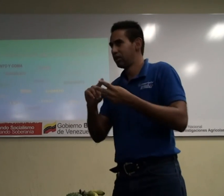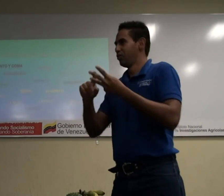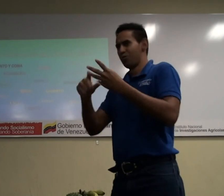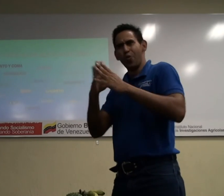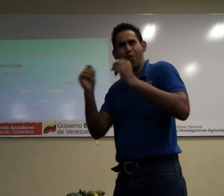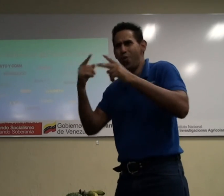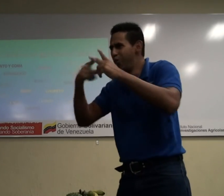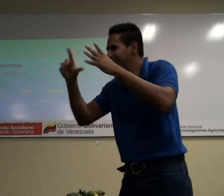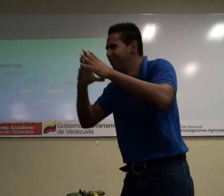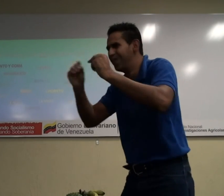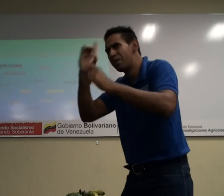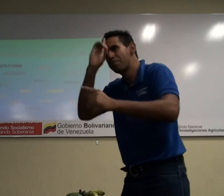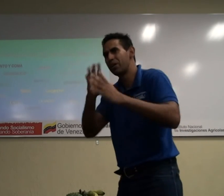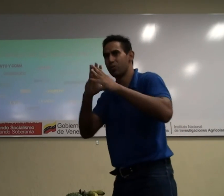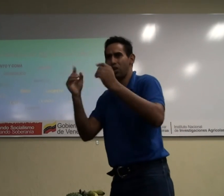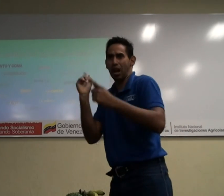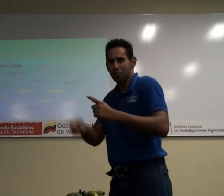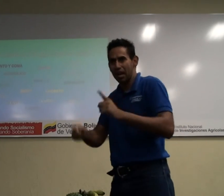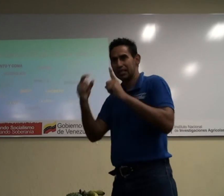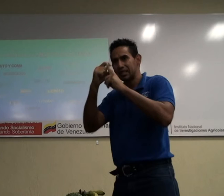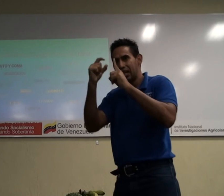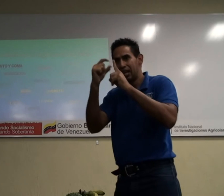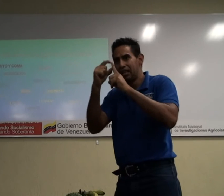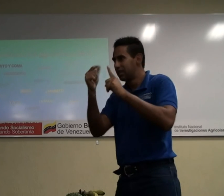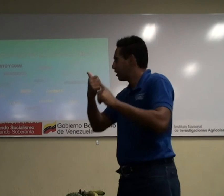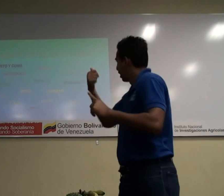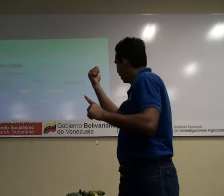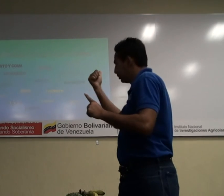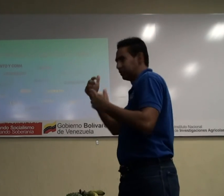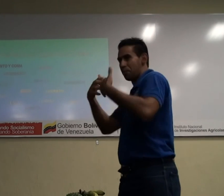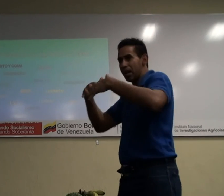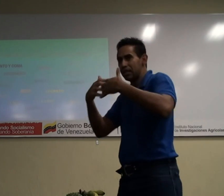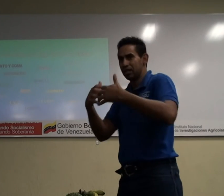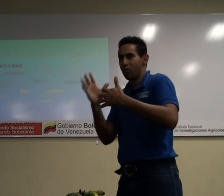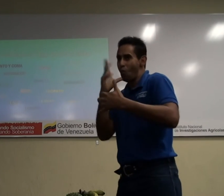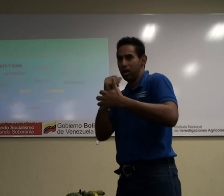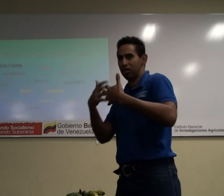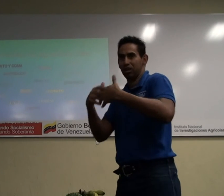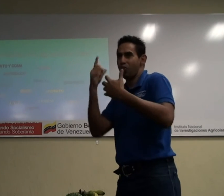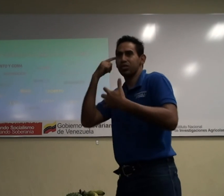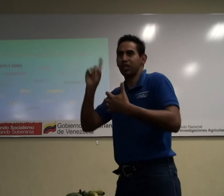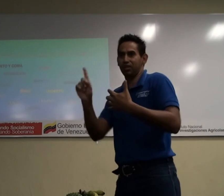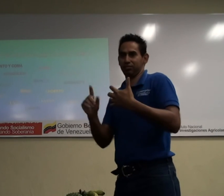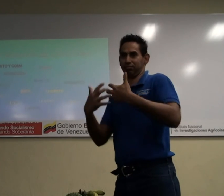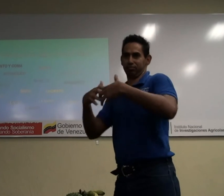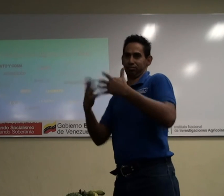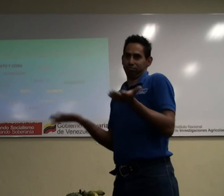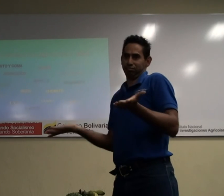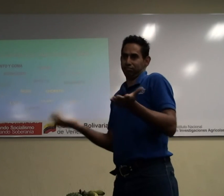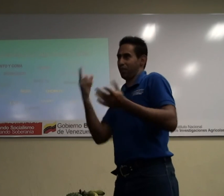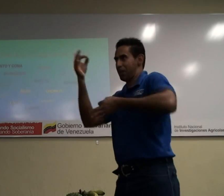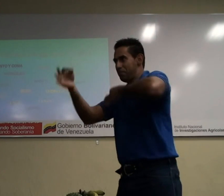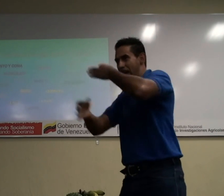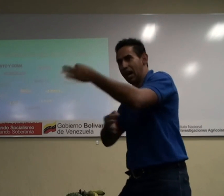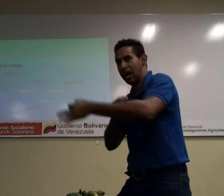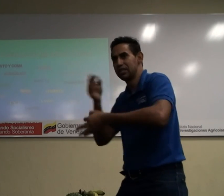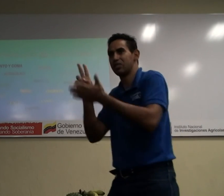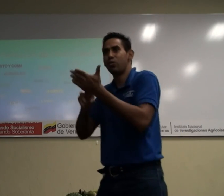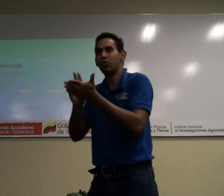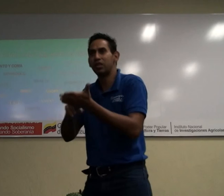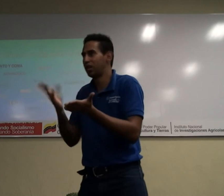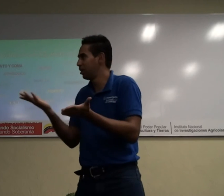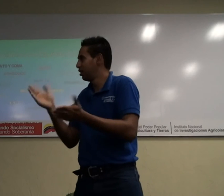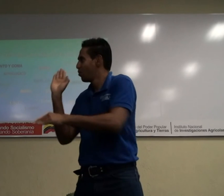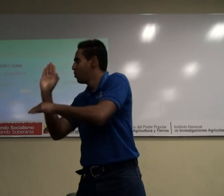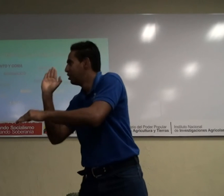las personas con discapacidad, que están dentro de la empresa, y que también tiene que saber, que ese tipo de términos, que usan, de